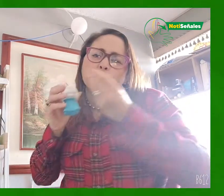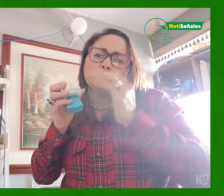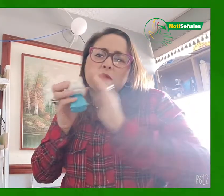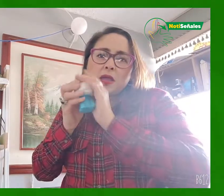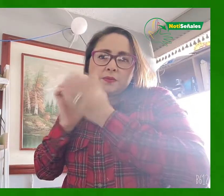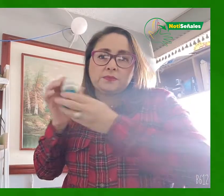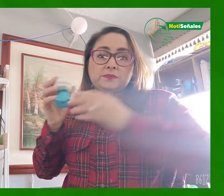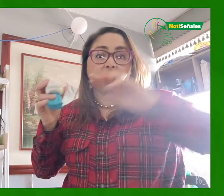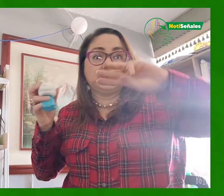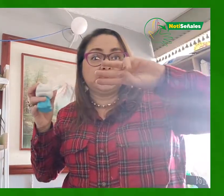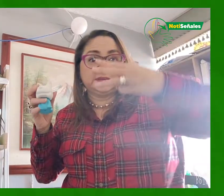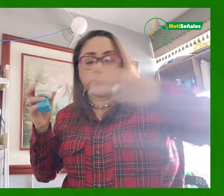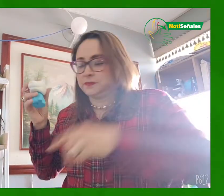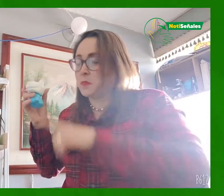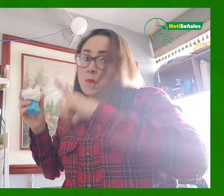Hasta que quede lisa.